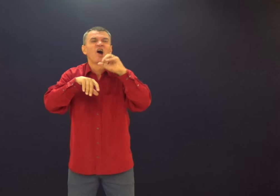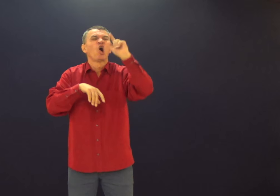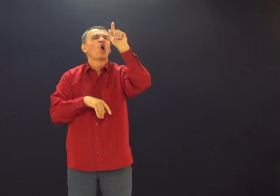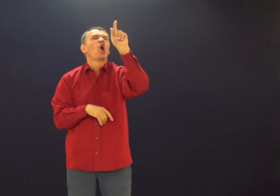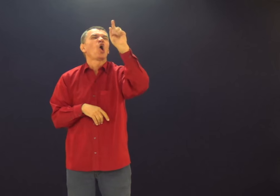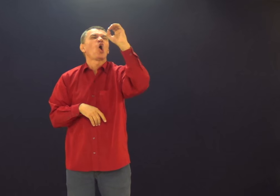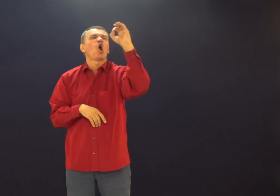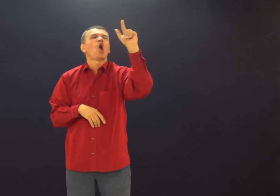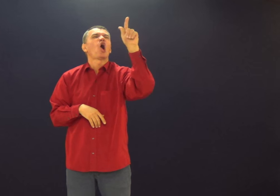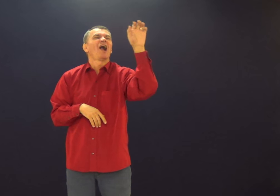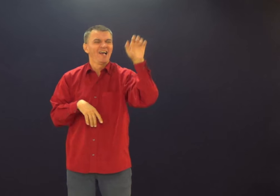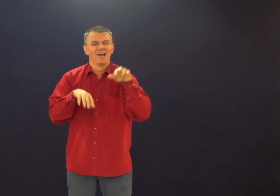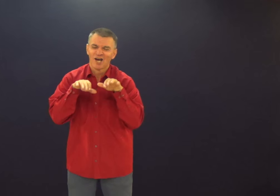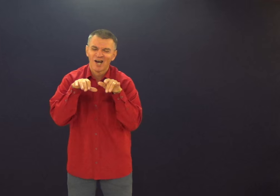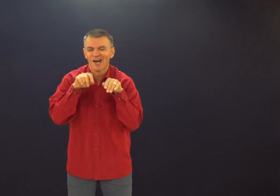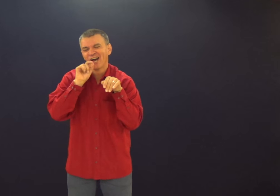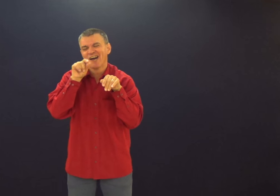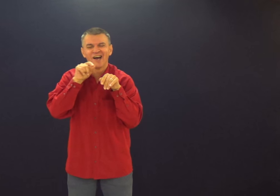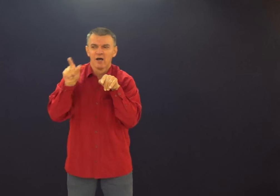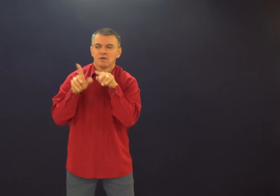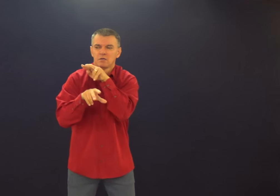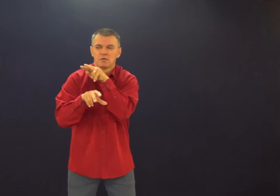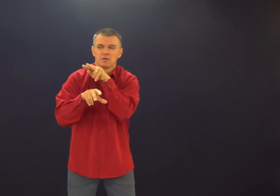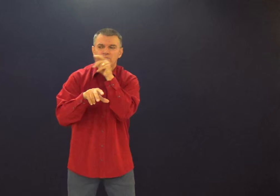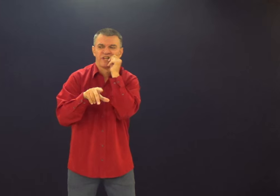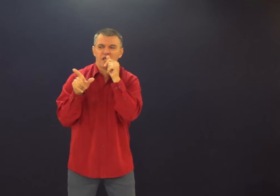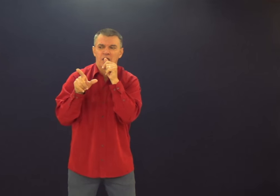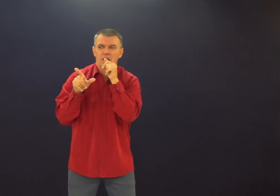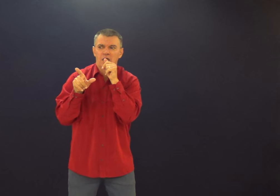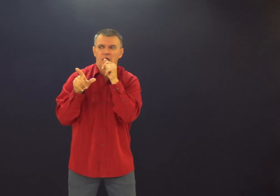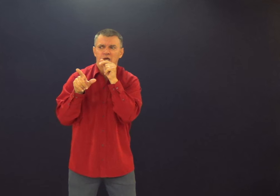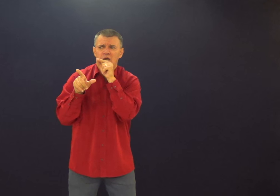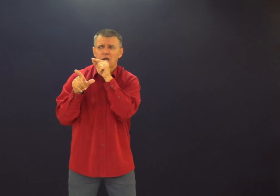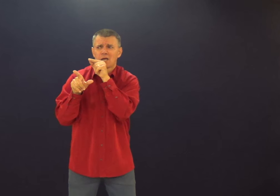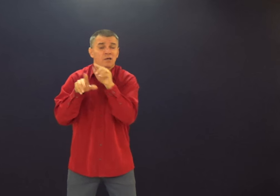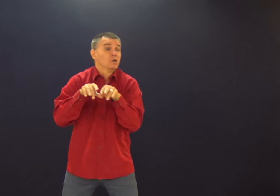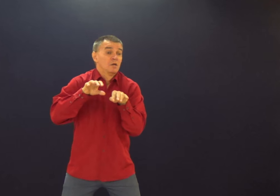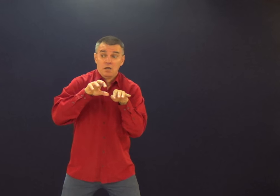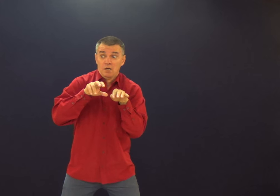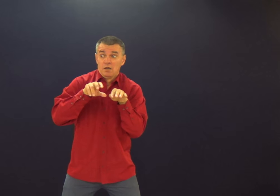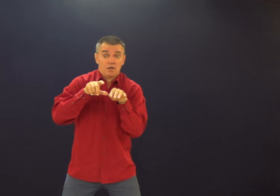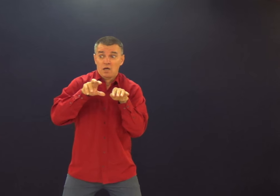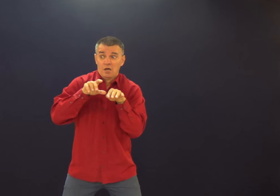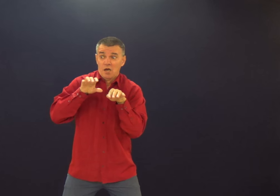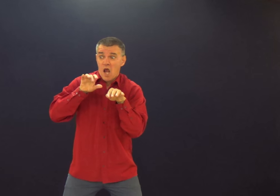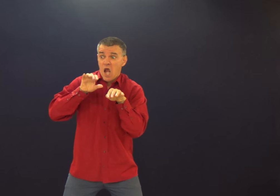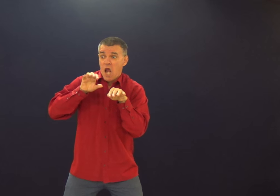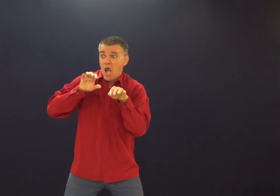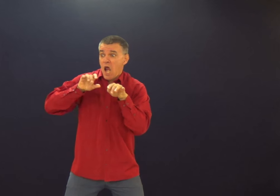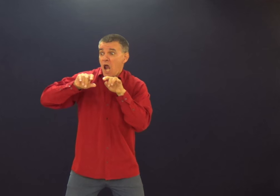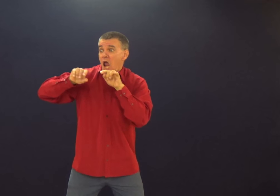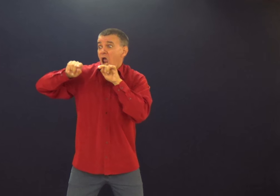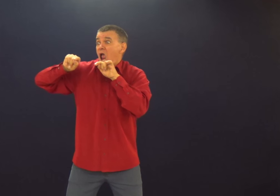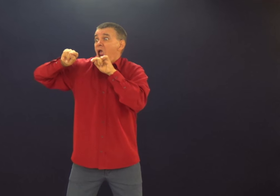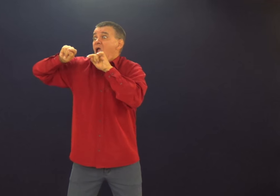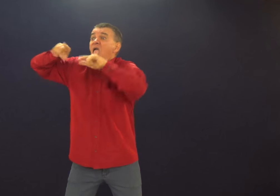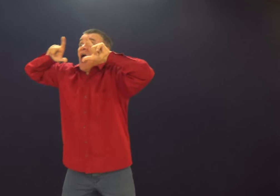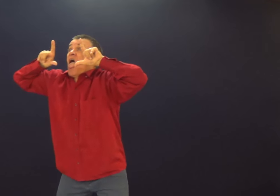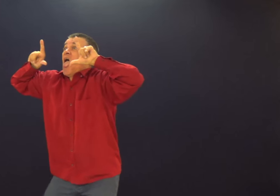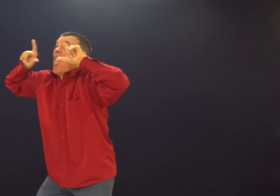Dá uma olhada naquilo, na outra coisa, sabe? Google. Você está lá, ditando. Aí, aparece uma janela, né? Alguma coisa ali. E você... E está lá.